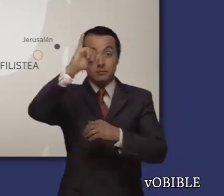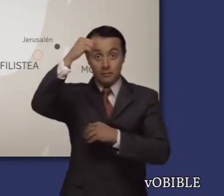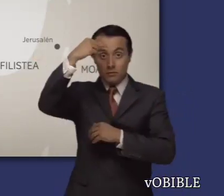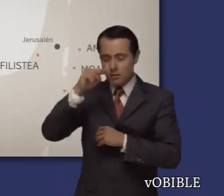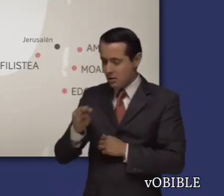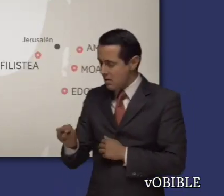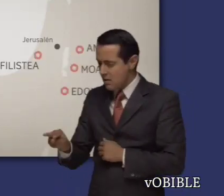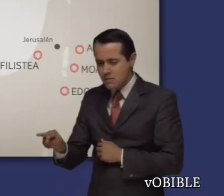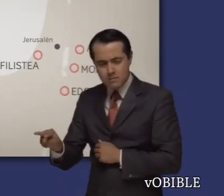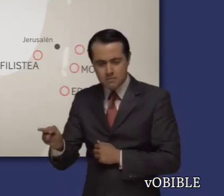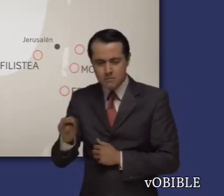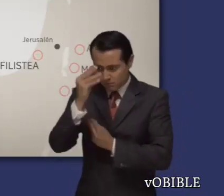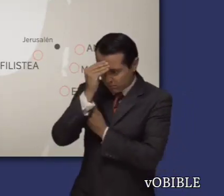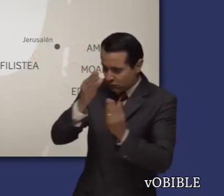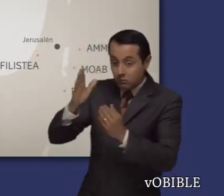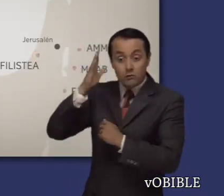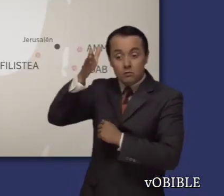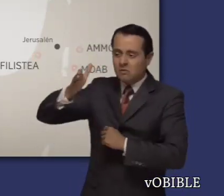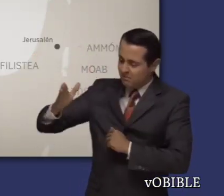por su oposición al pueblo de Dios.